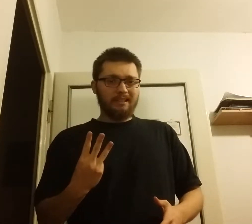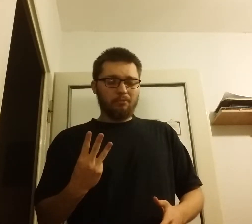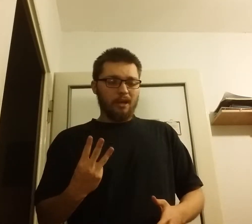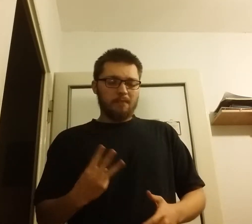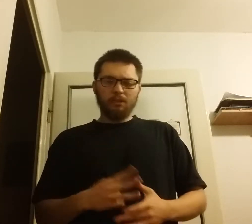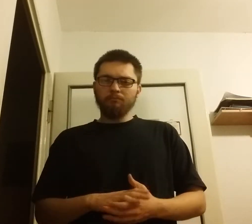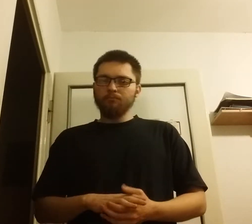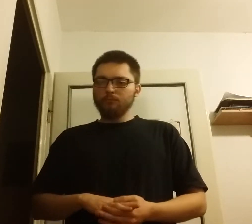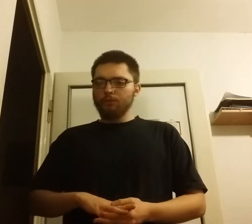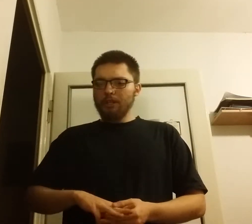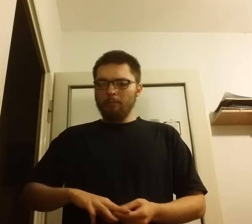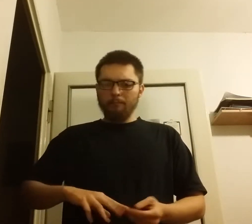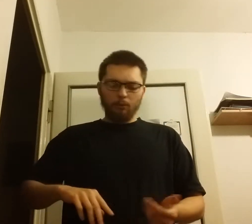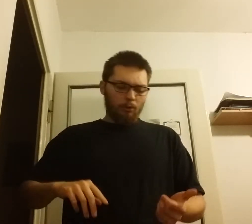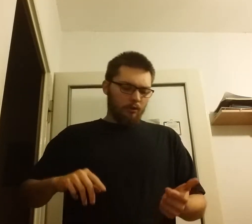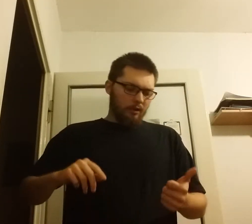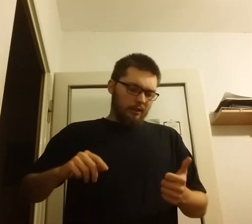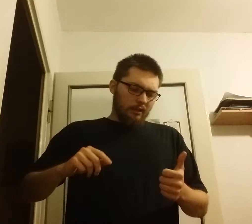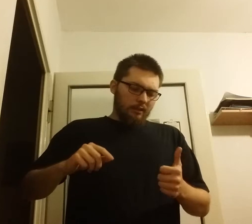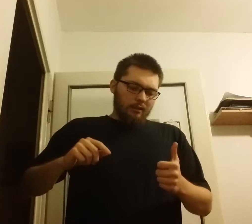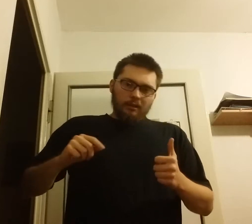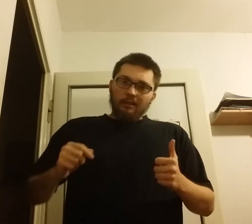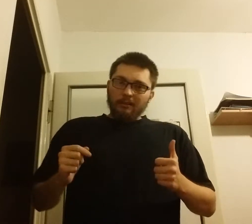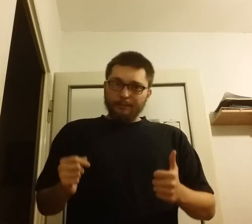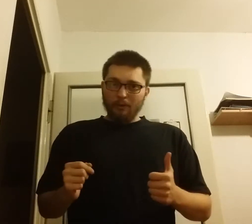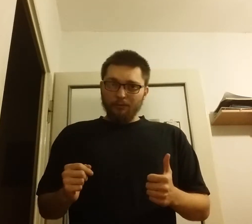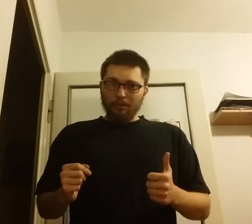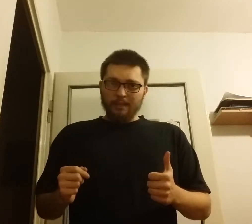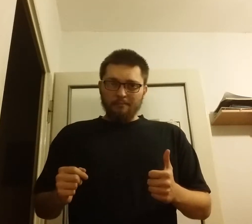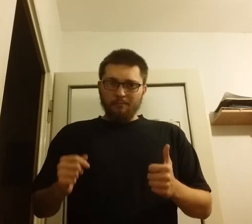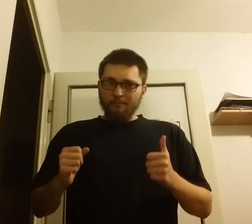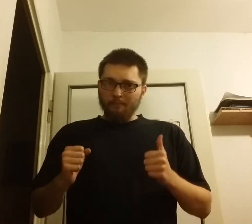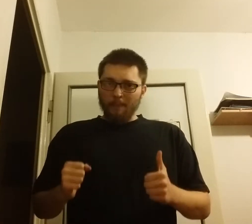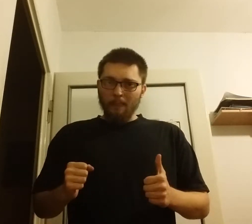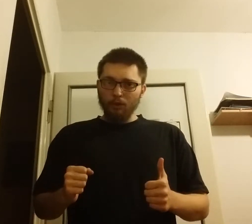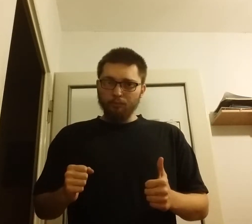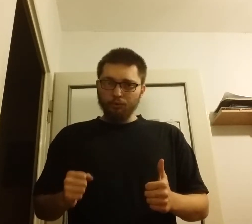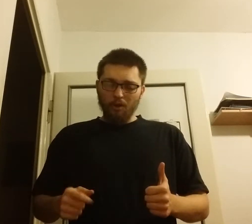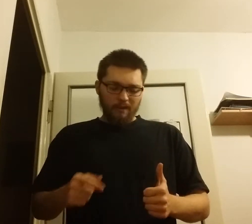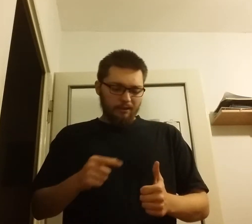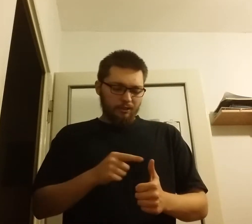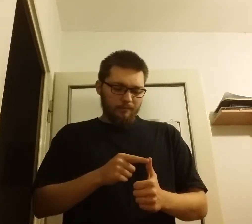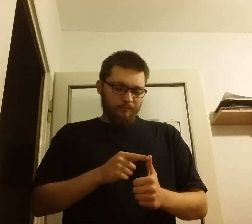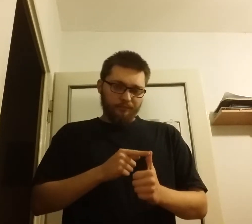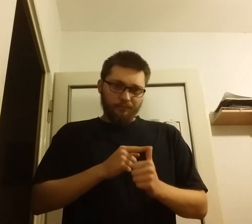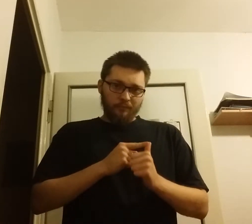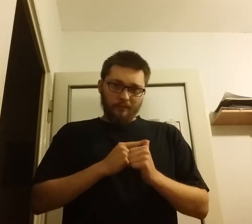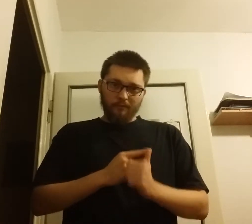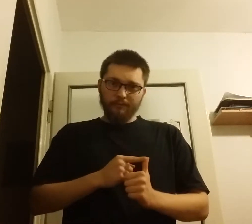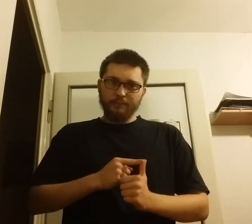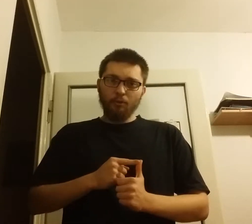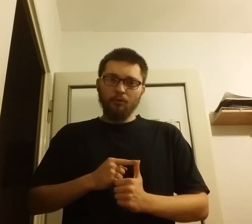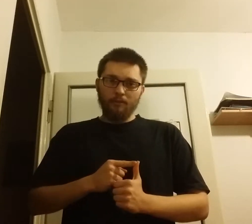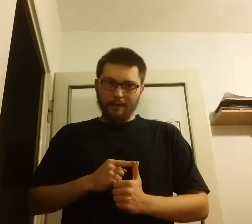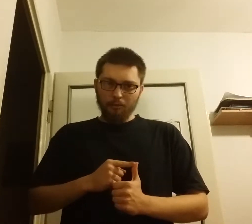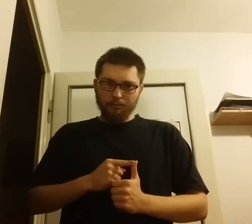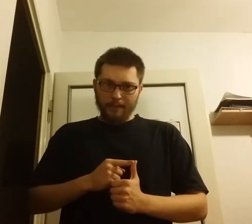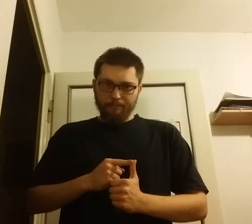zaborami, trzeba było z powrotem odbudować wspólną walutę,